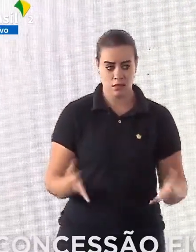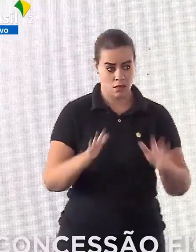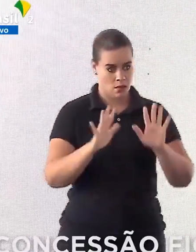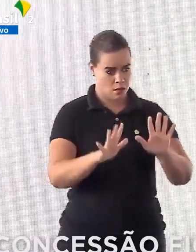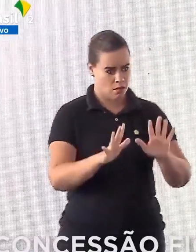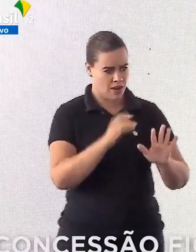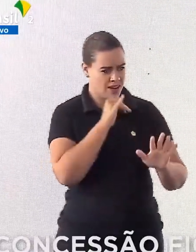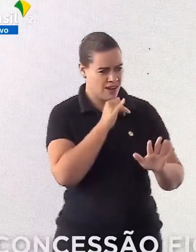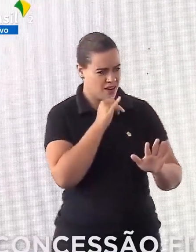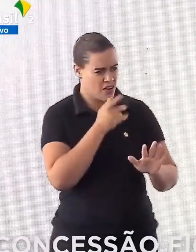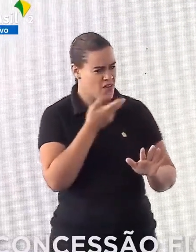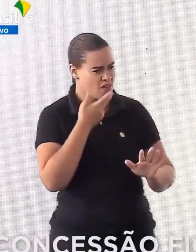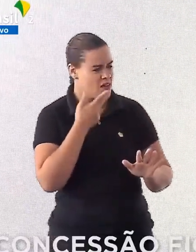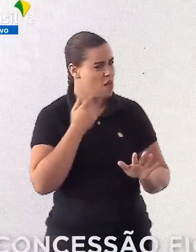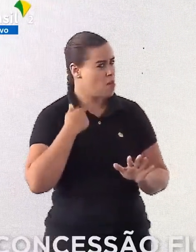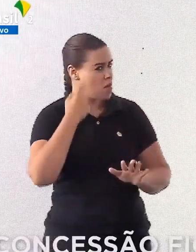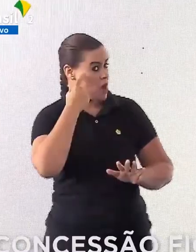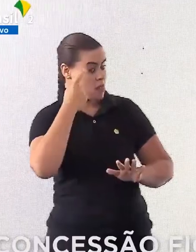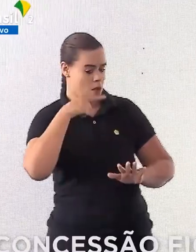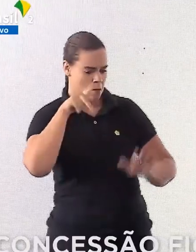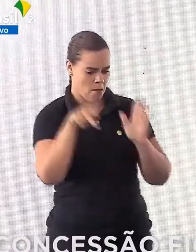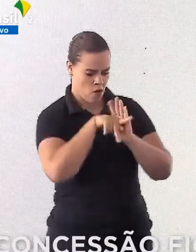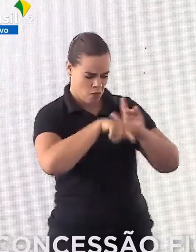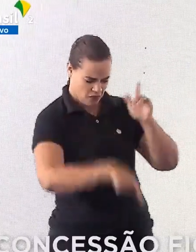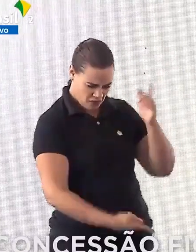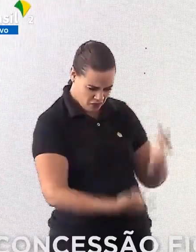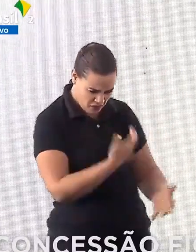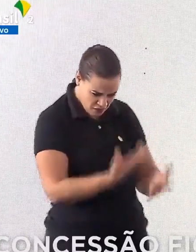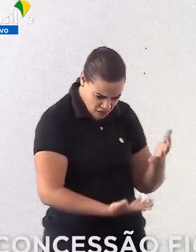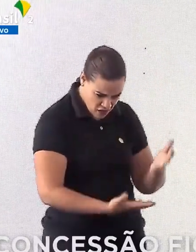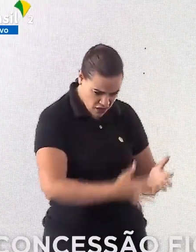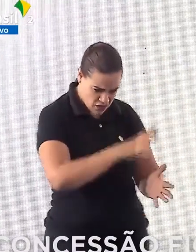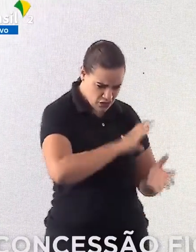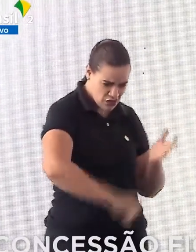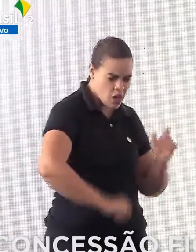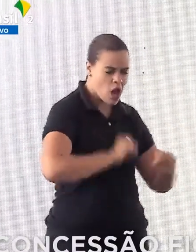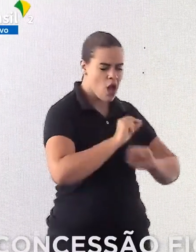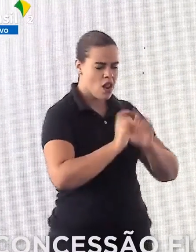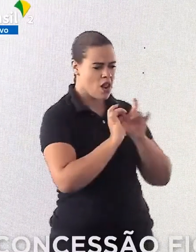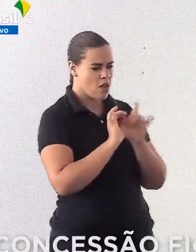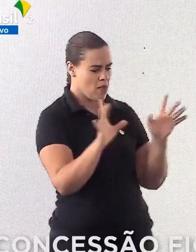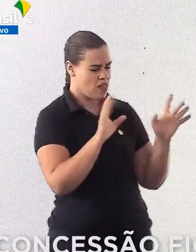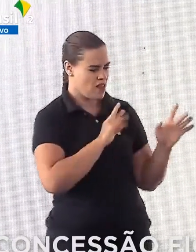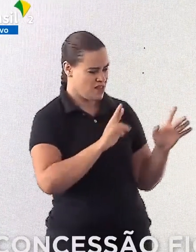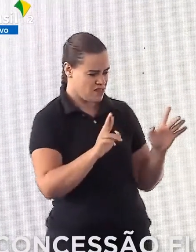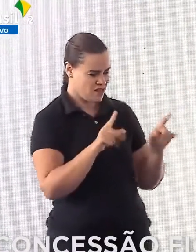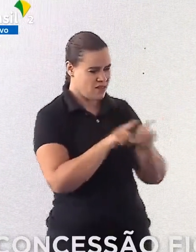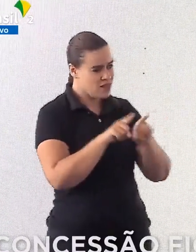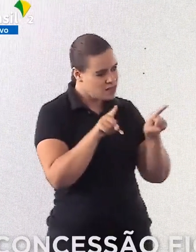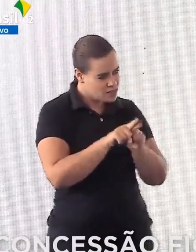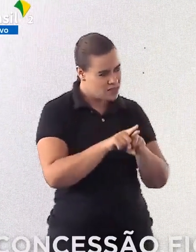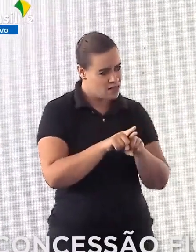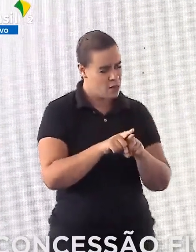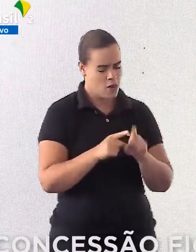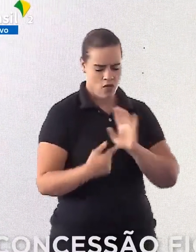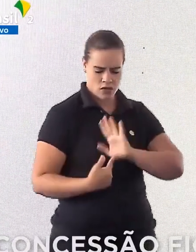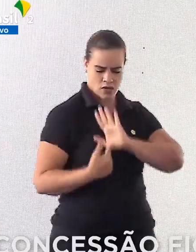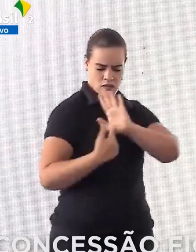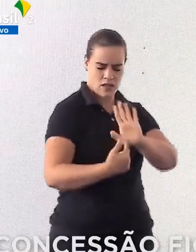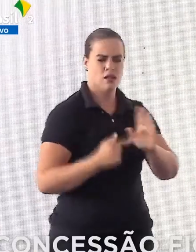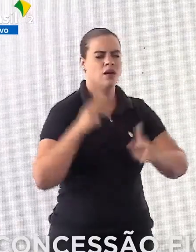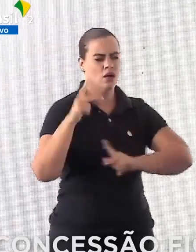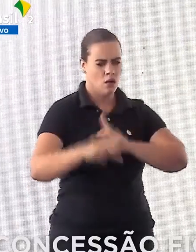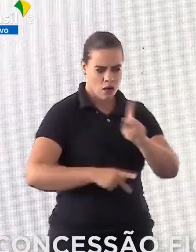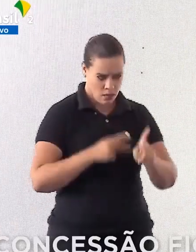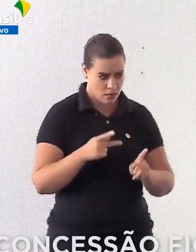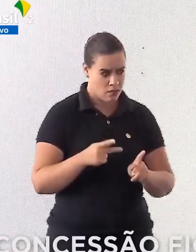Agora, não vem para cá com essa ideologia do inferno para tirar a liberdade religiosa e a liberdade de expressão do povo.